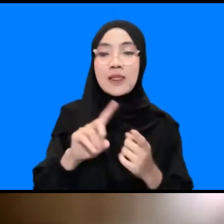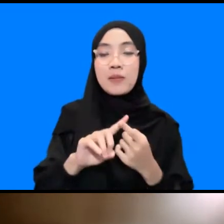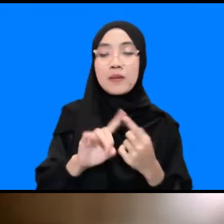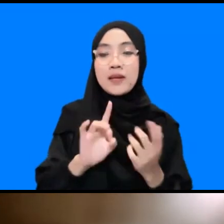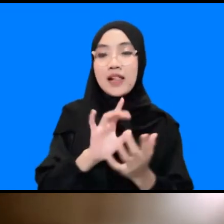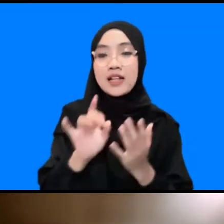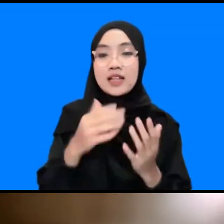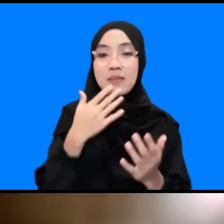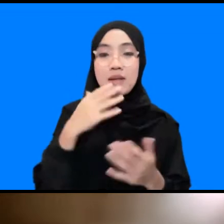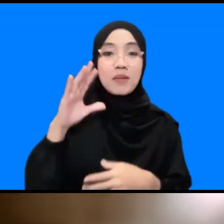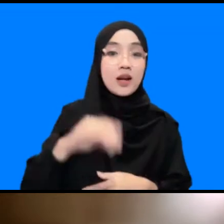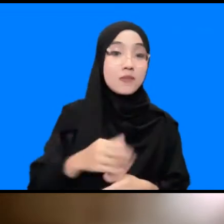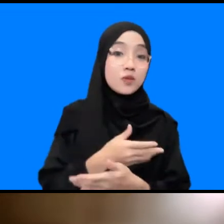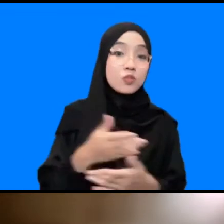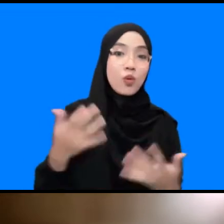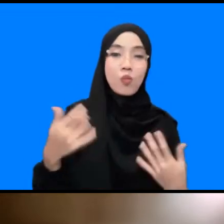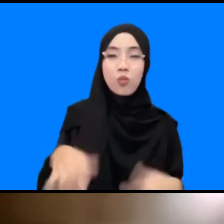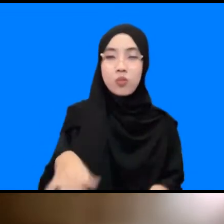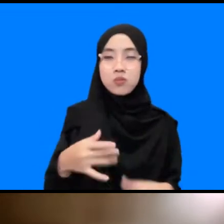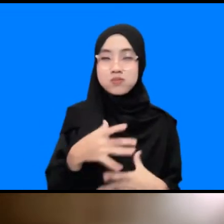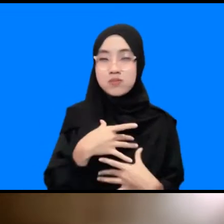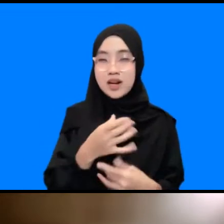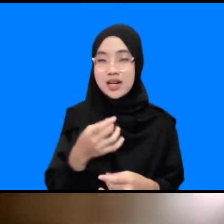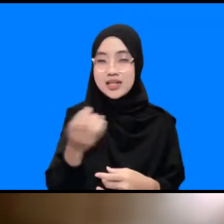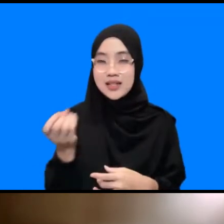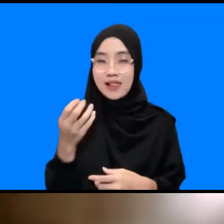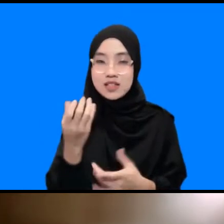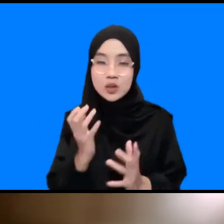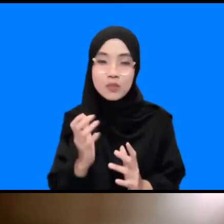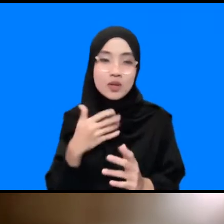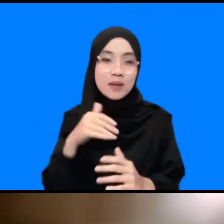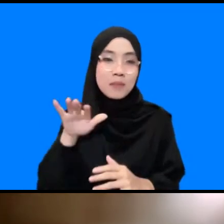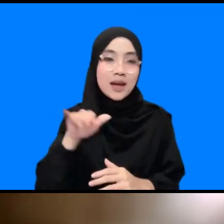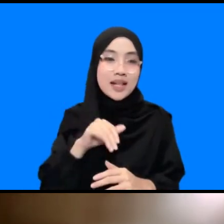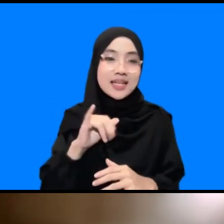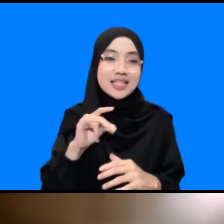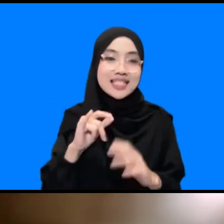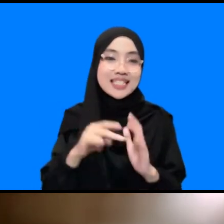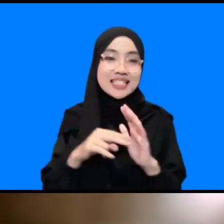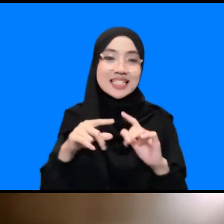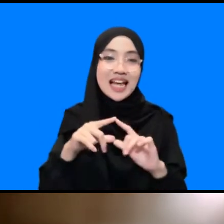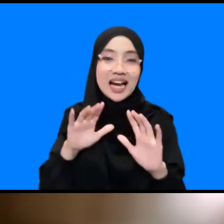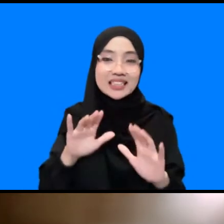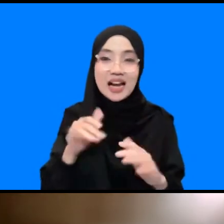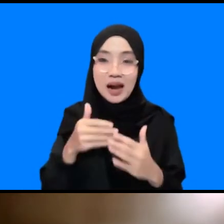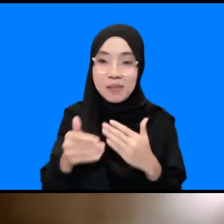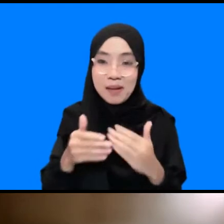menarik sekali yang dipaparkan oleh Irina tadi panggil Irina aja gak apa-apa ya karena udah kebiasaan